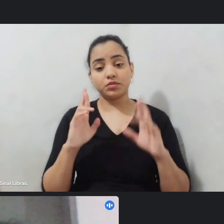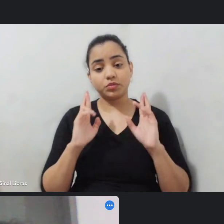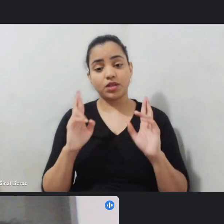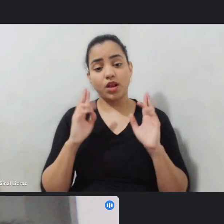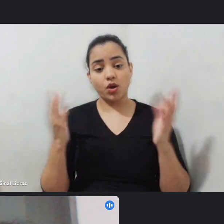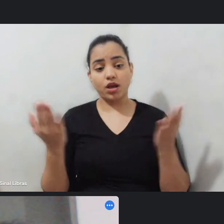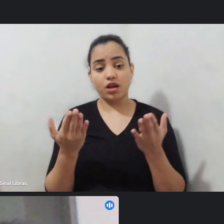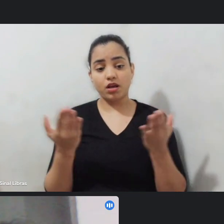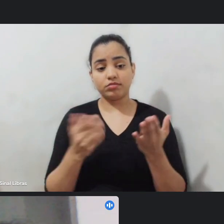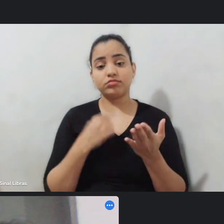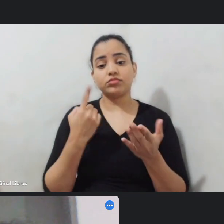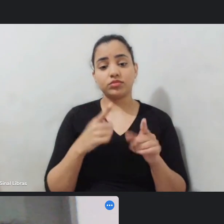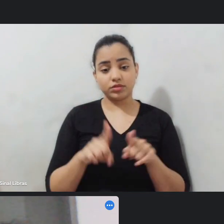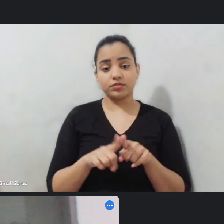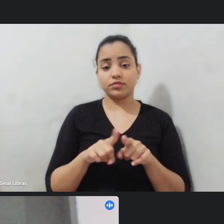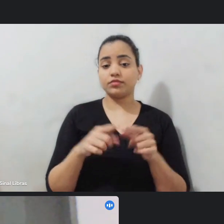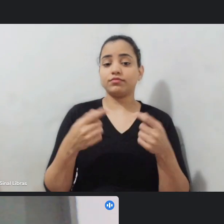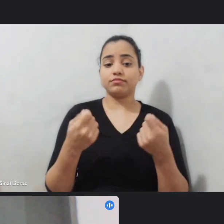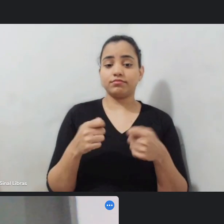também possa estar